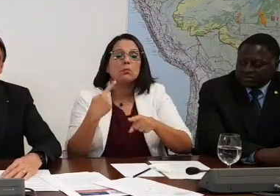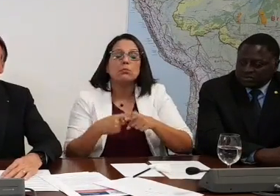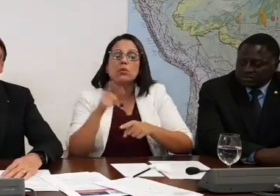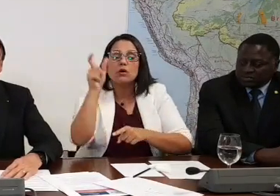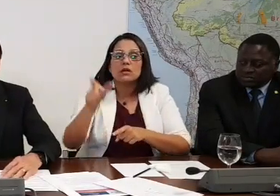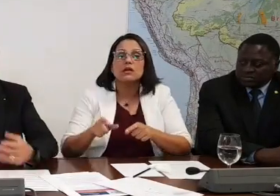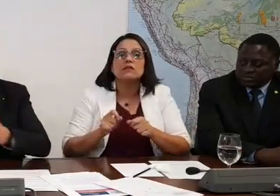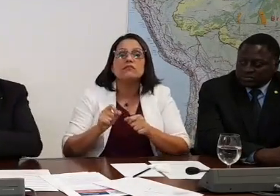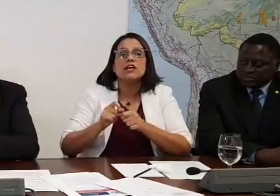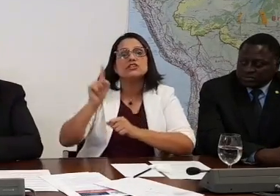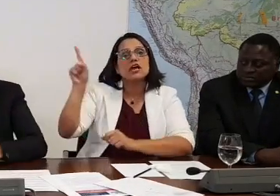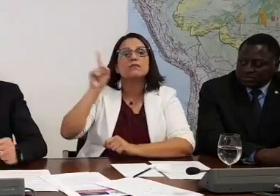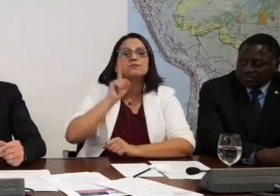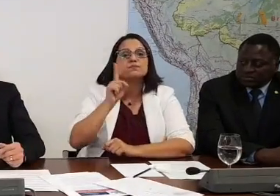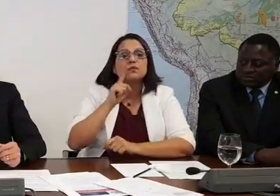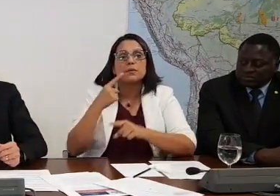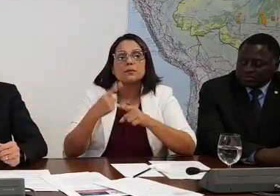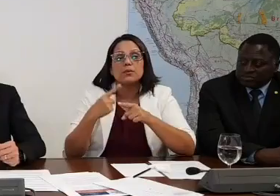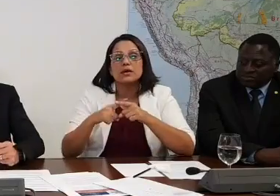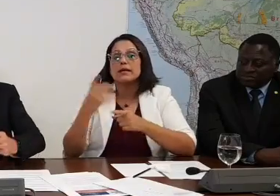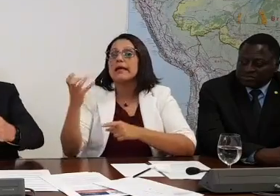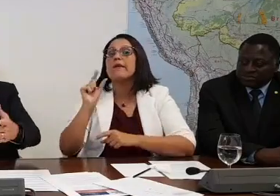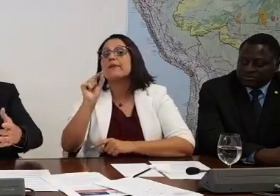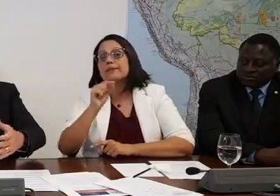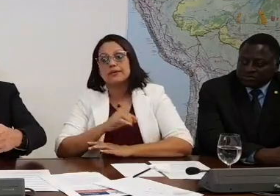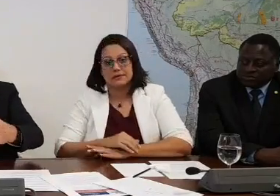hambúrguer nos Estados Unidos? Porque ele queria um tempo atrás, capítulo.